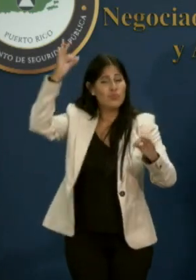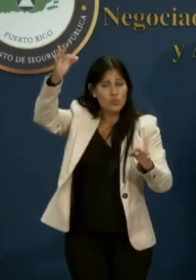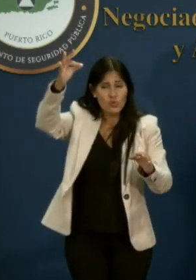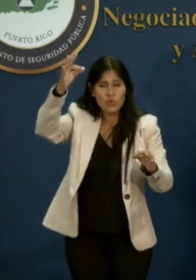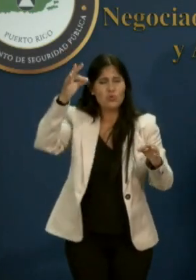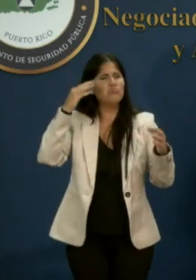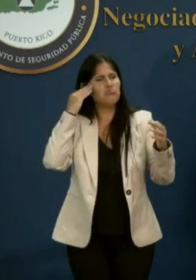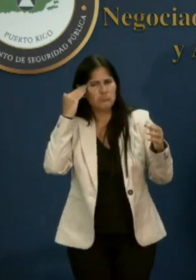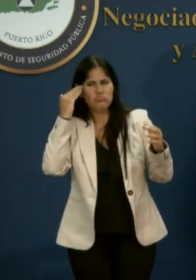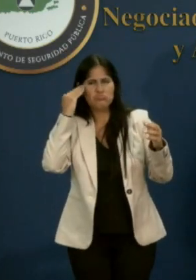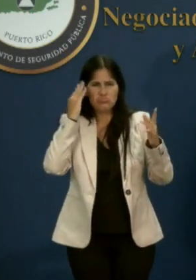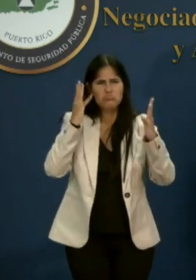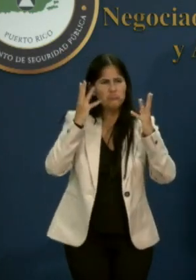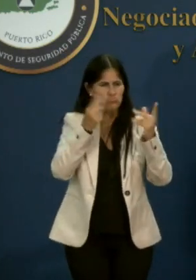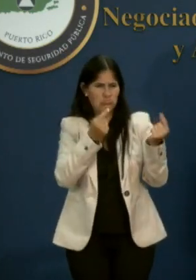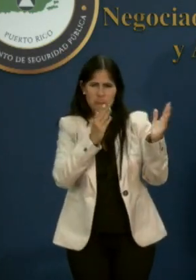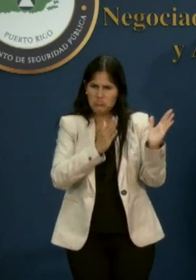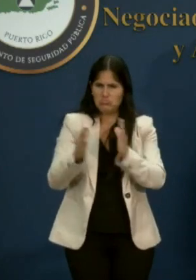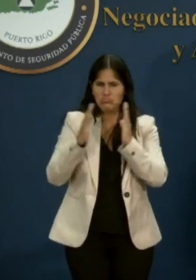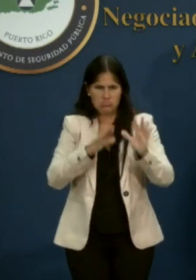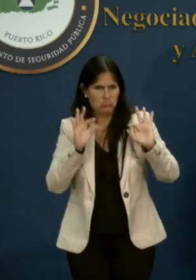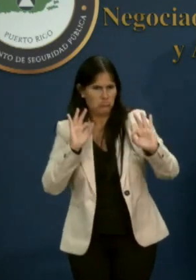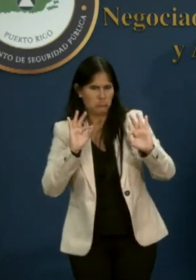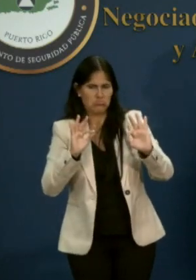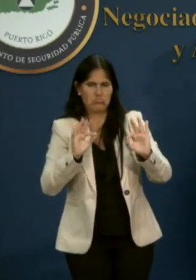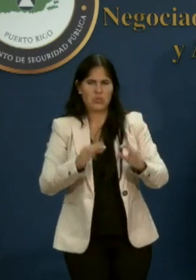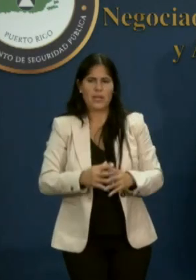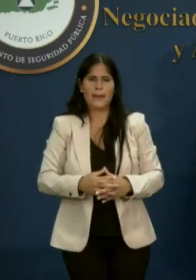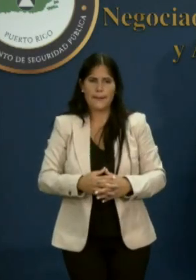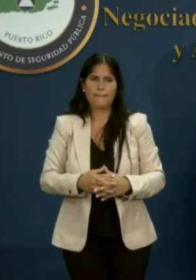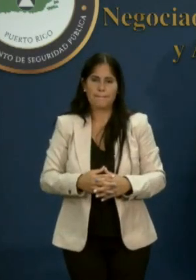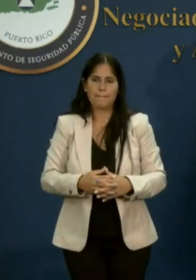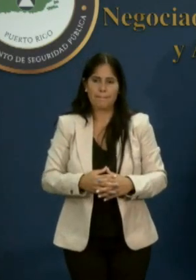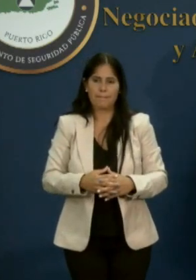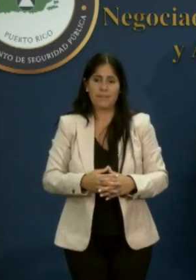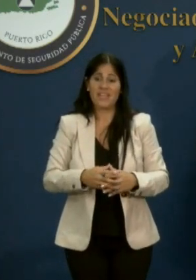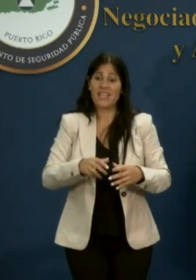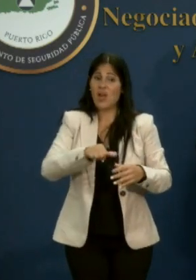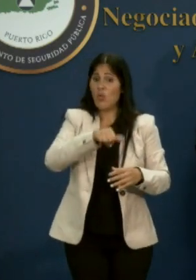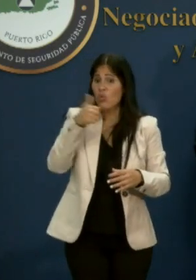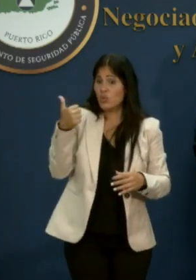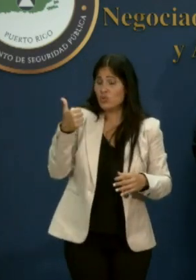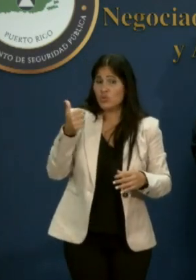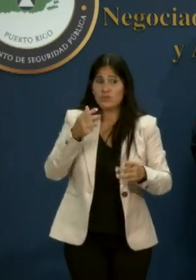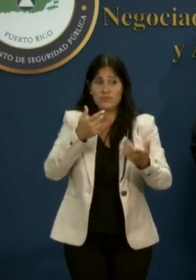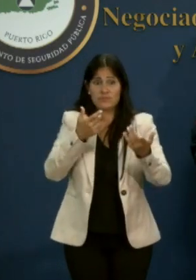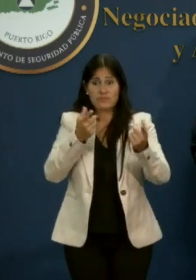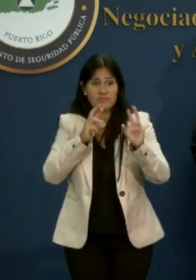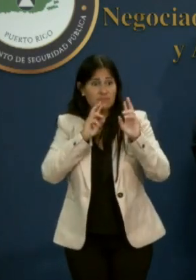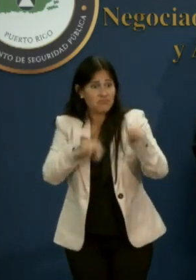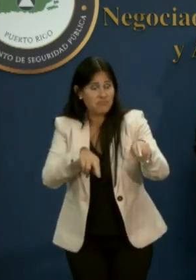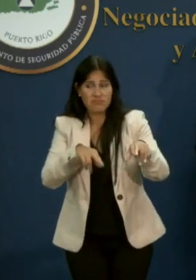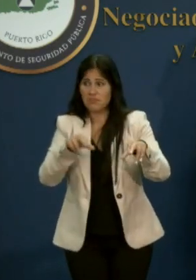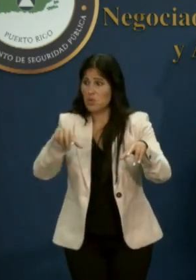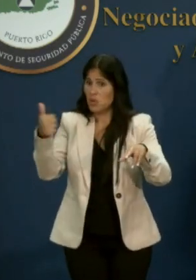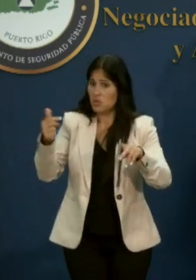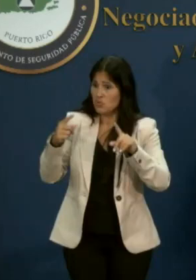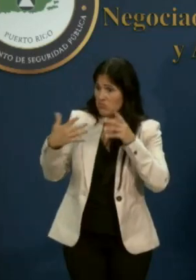a caer en tiempo. Aparte de eso, la respuesta ha sido adecuada, yo mismo lo he dicho. Y